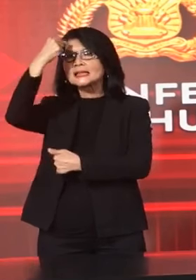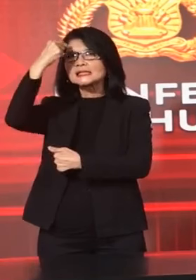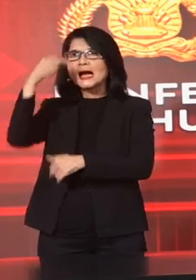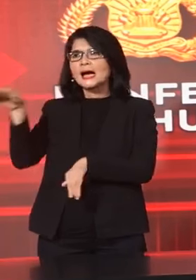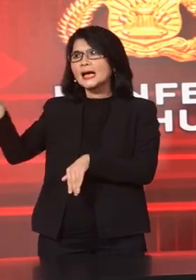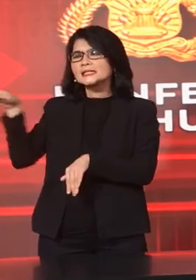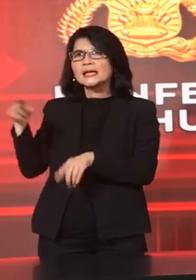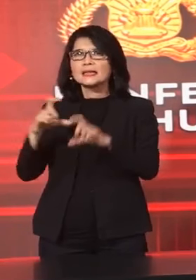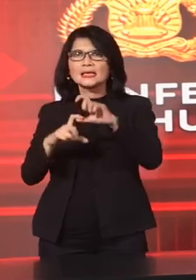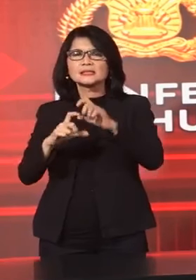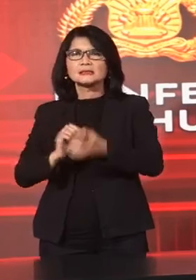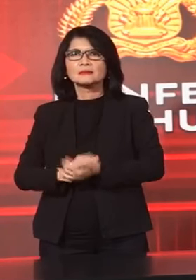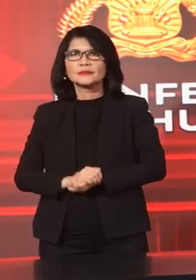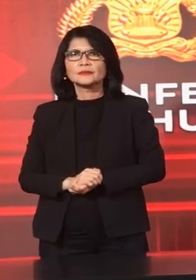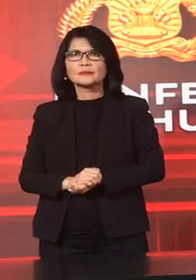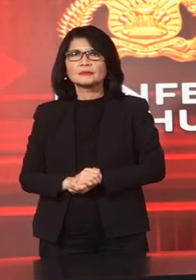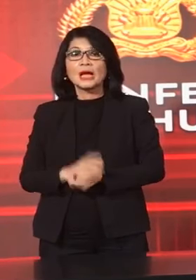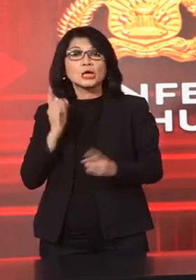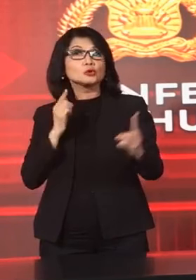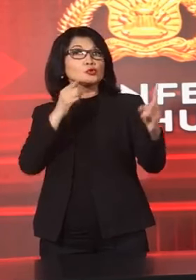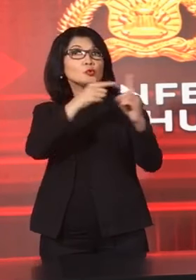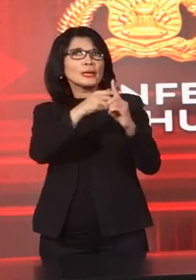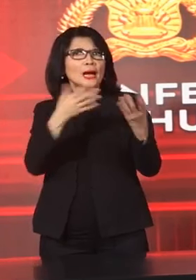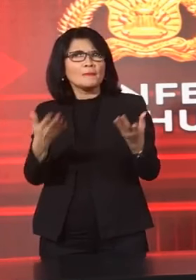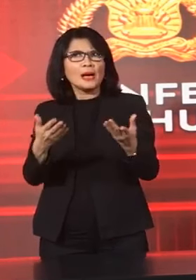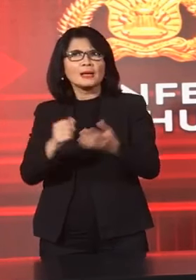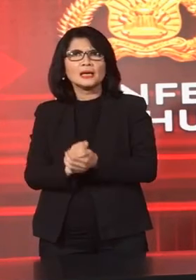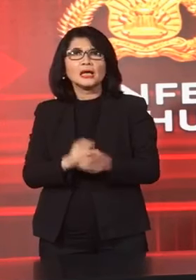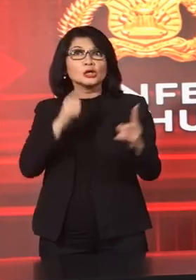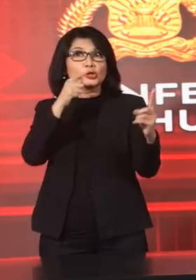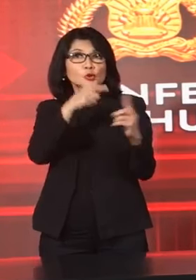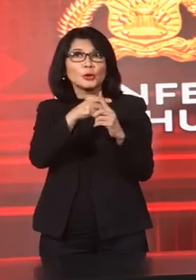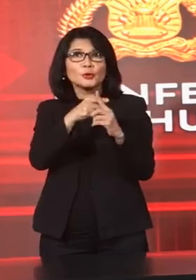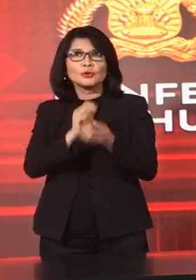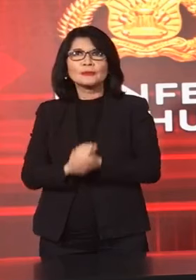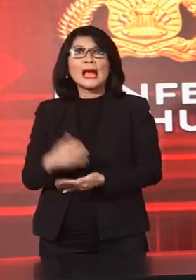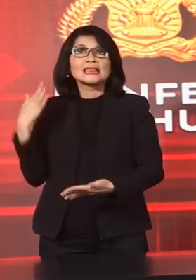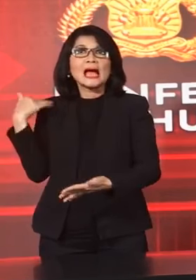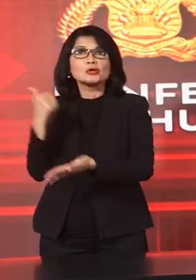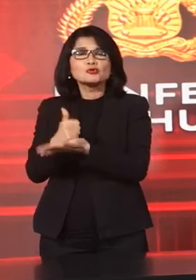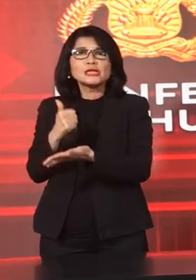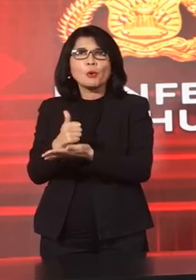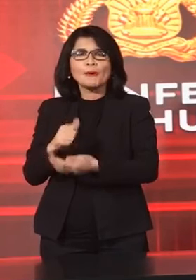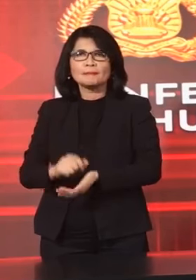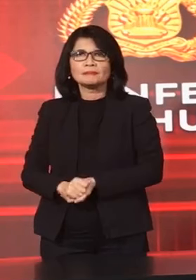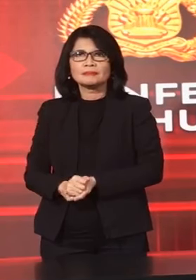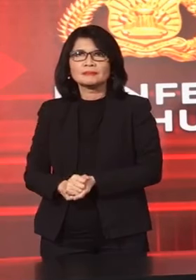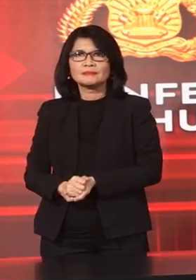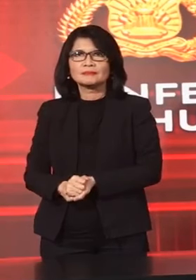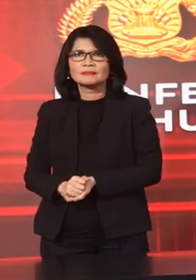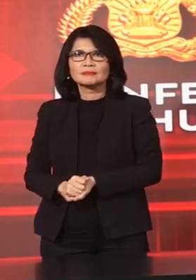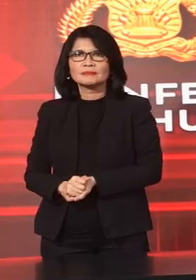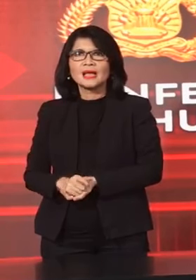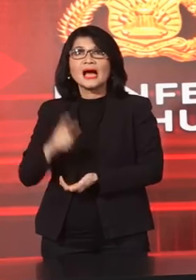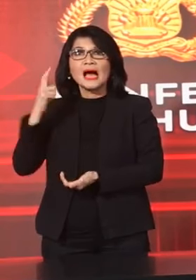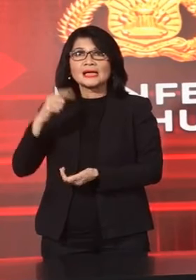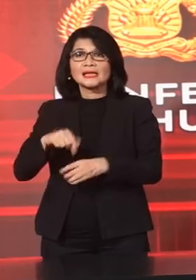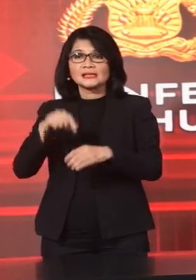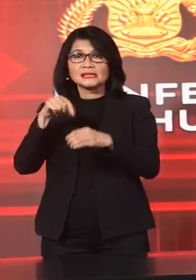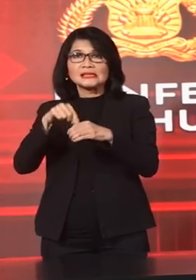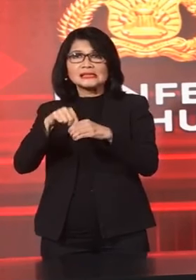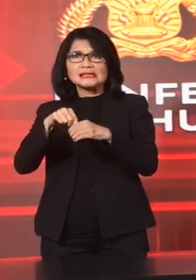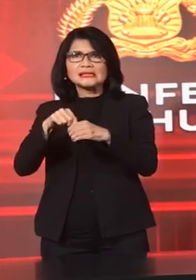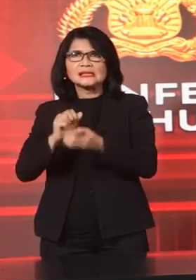ZS Dengan Tujuan Sebagai Penanggung Jawab Atas Kandungan